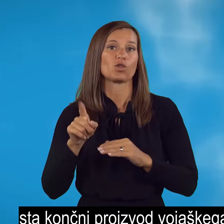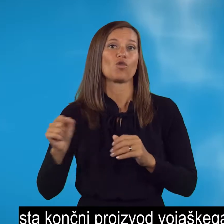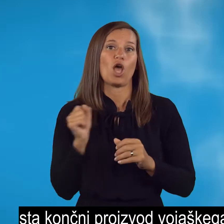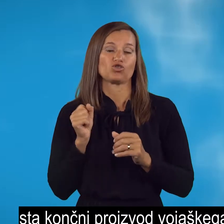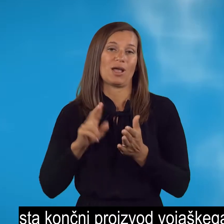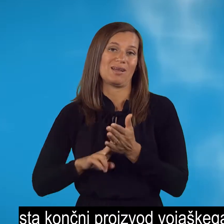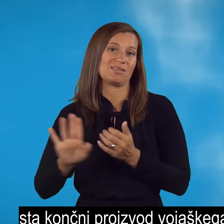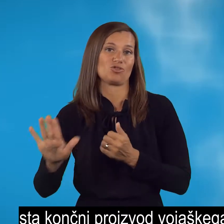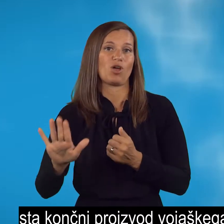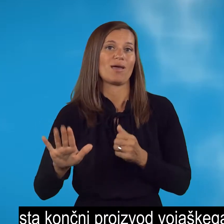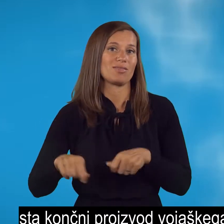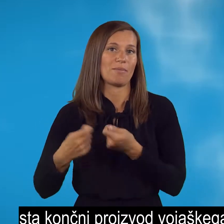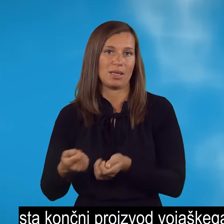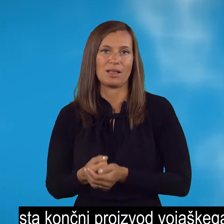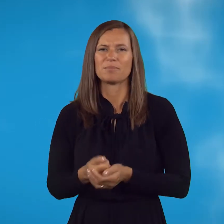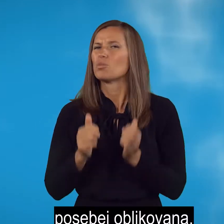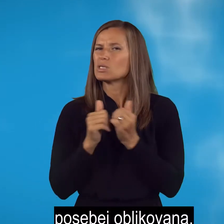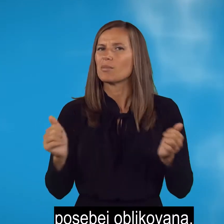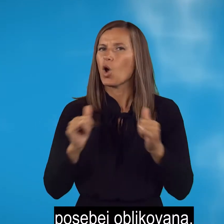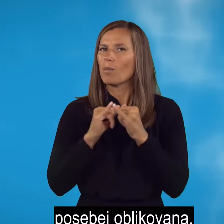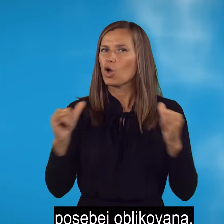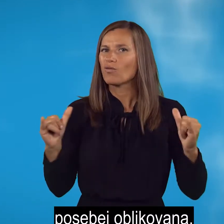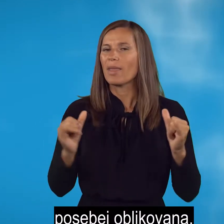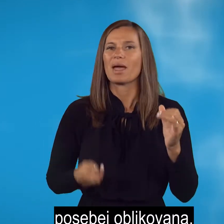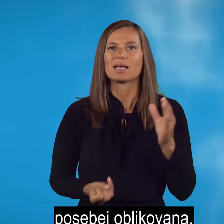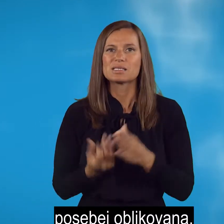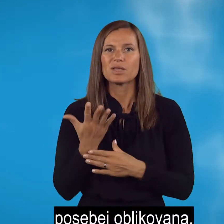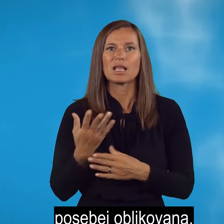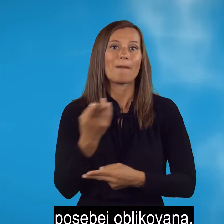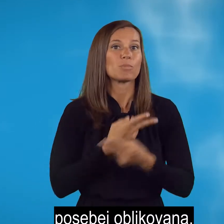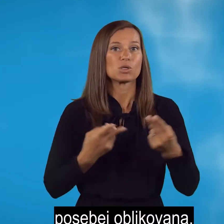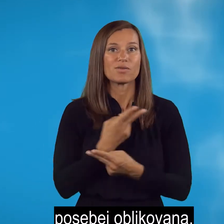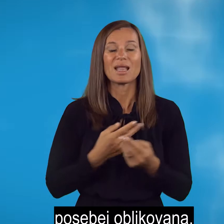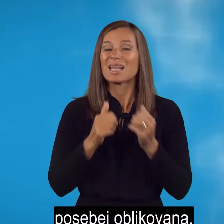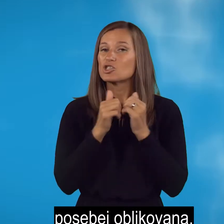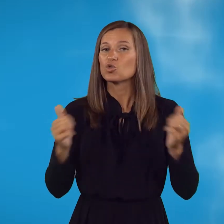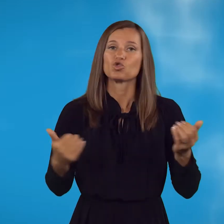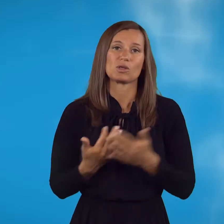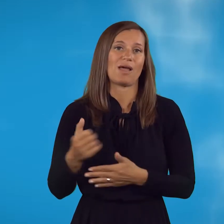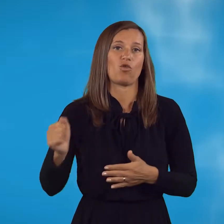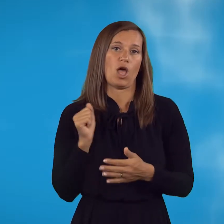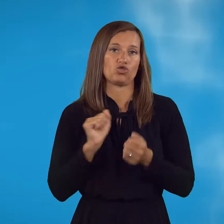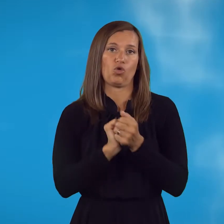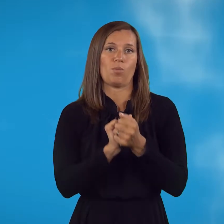značaja in namena, posebej oblikovana, razvita in proizvedena isključno za vojaško bojevanje.